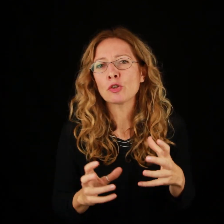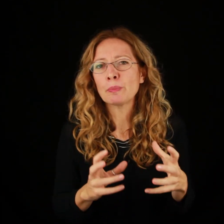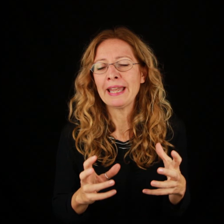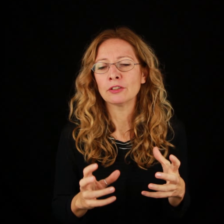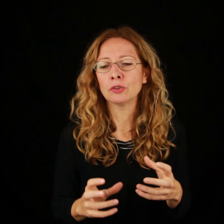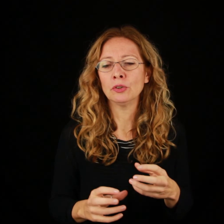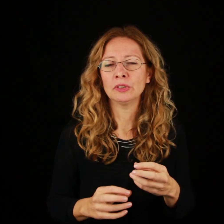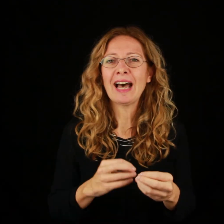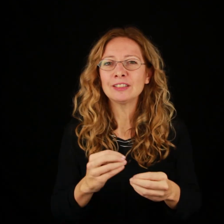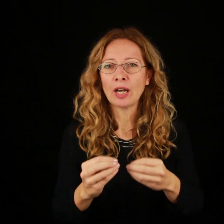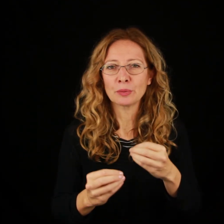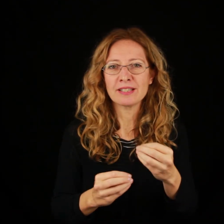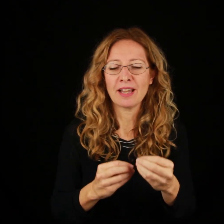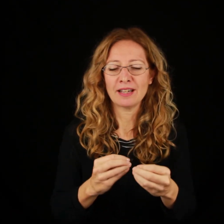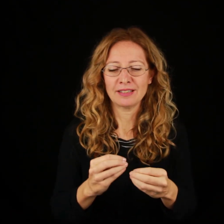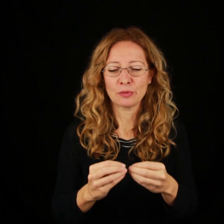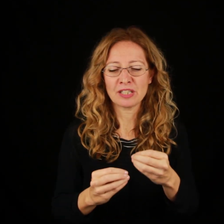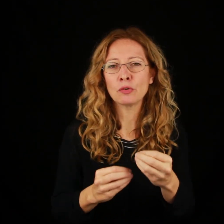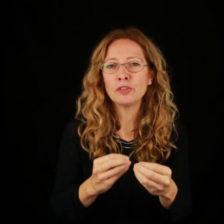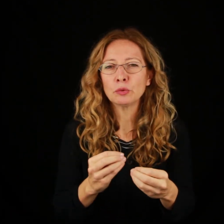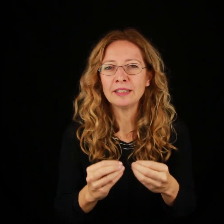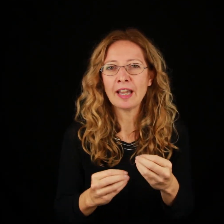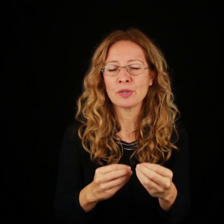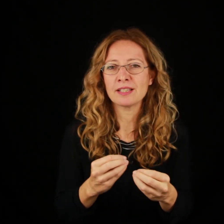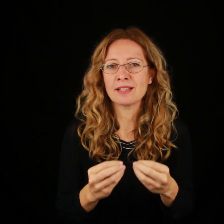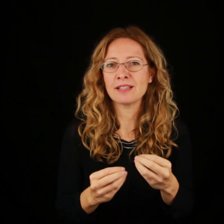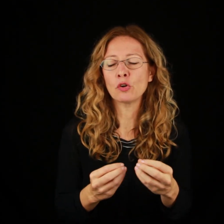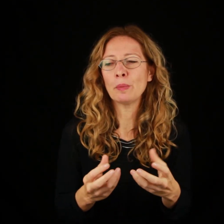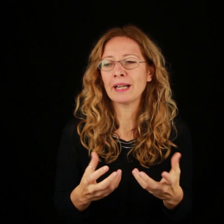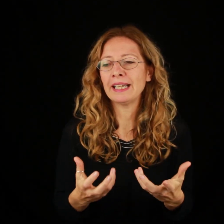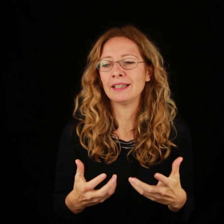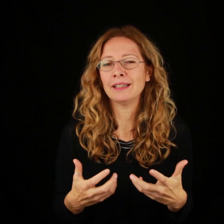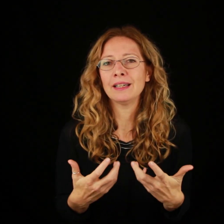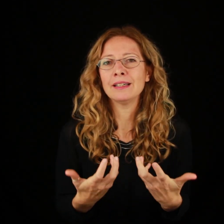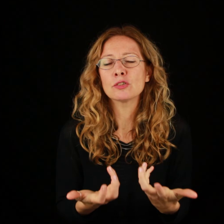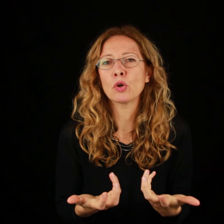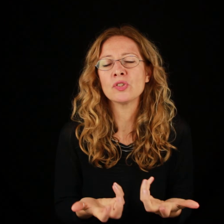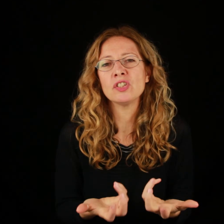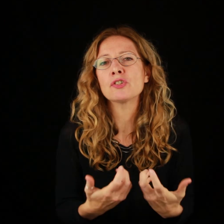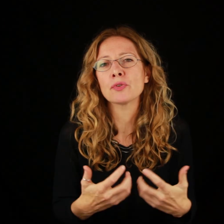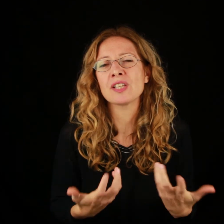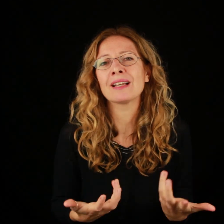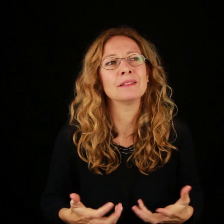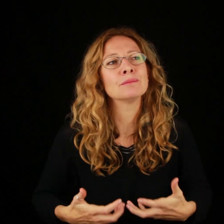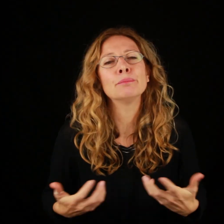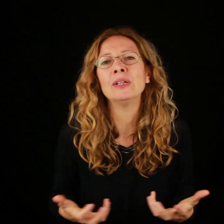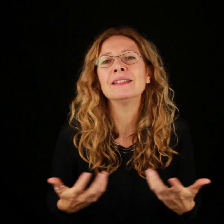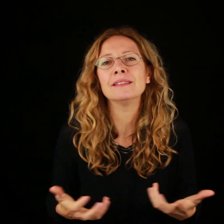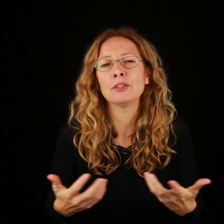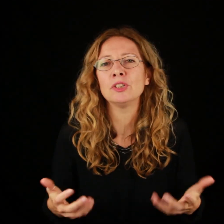sospetto, dato a questa conflittualità e questi sensi di colpa, che nel suo consiglio ci fosse anche un po' il desiderio di